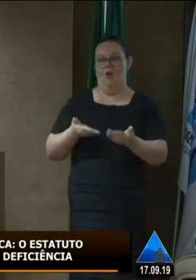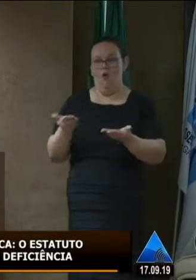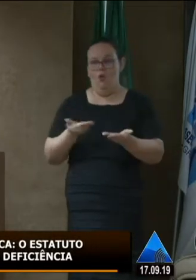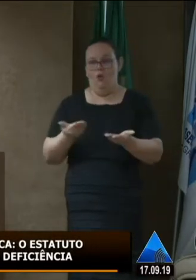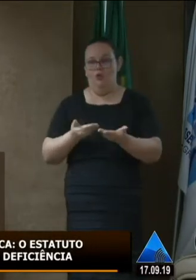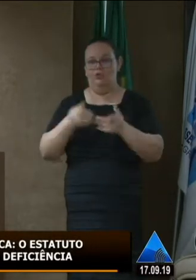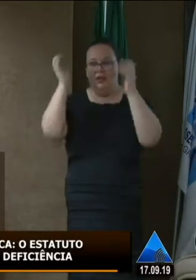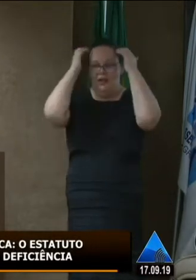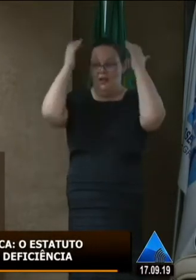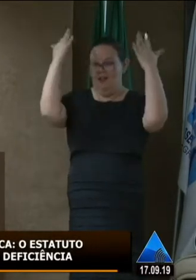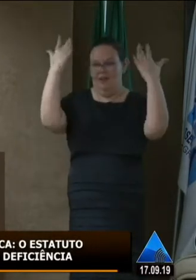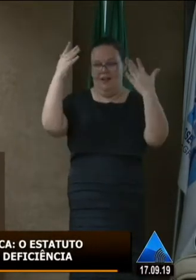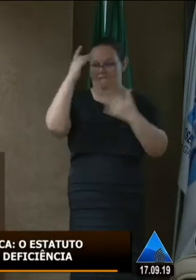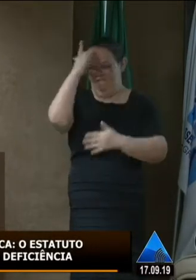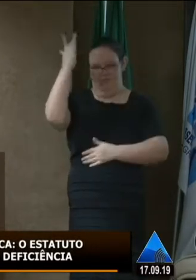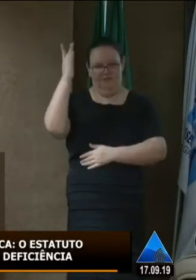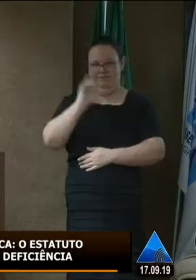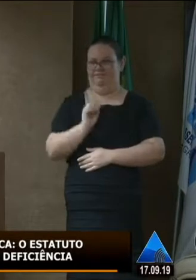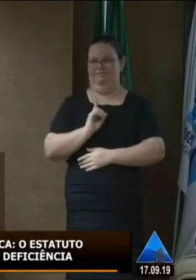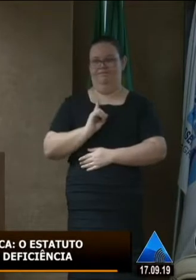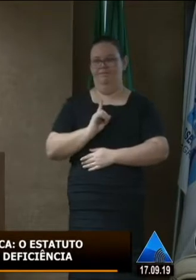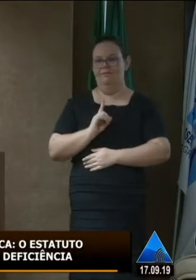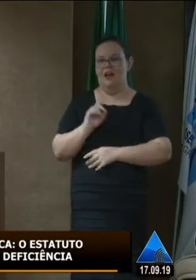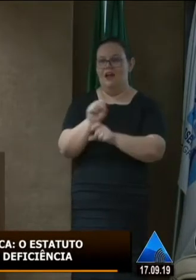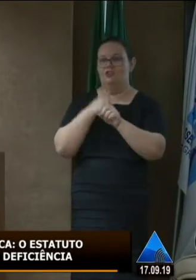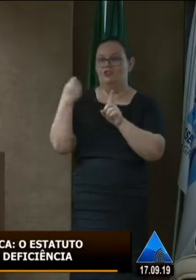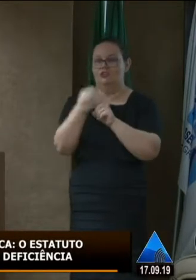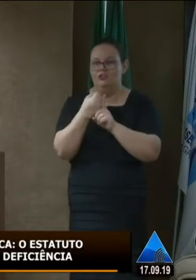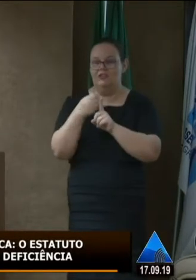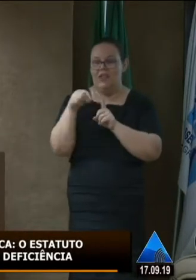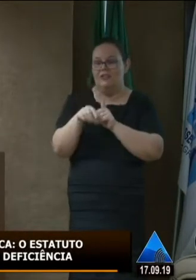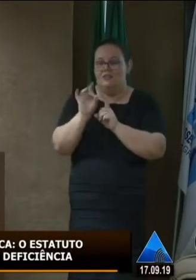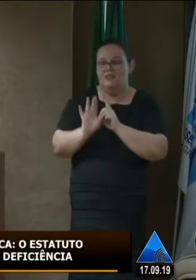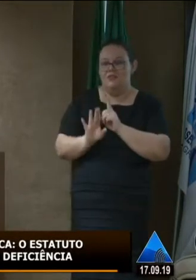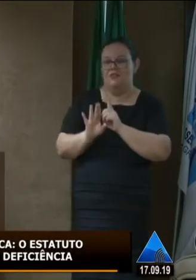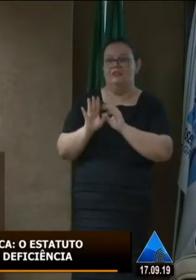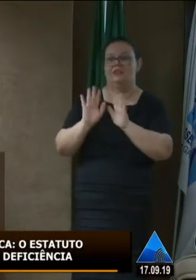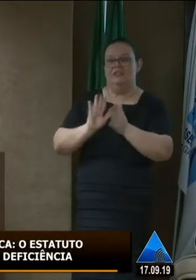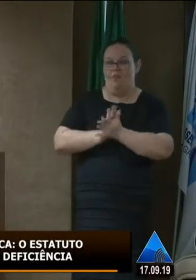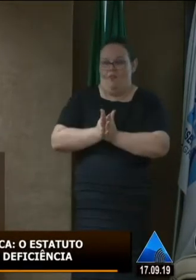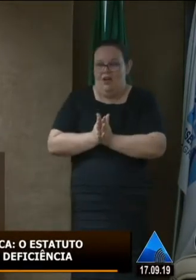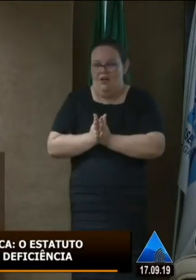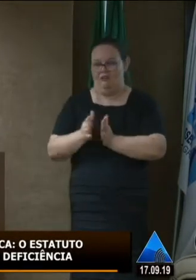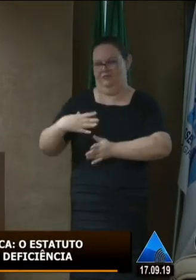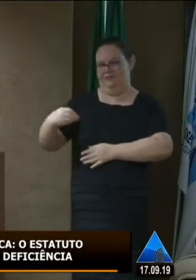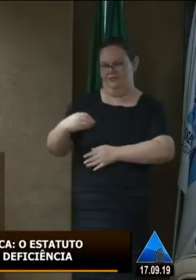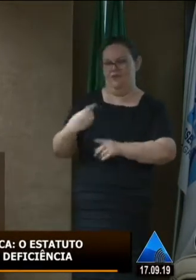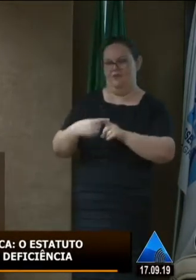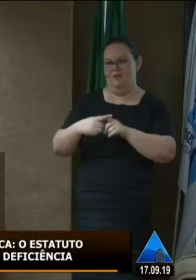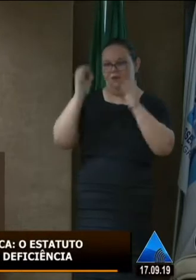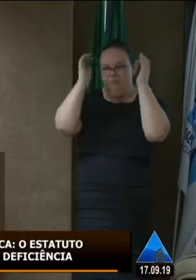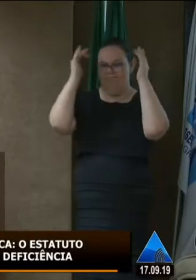autista não é fácil. A sociedade em si por si só já discrimina nossos filhos pelo seu